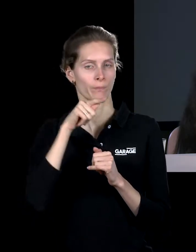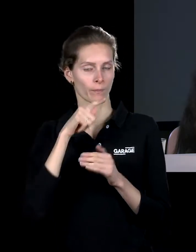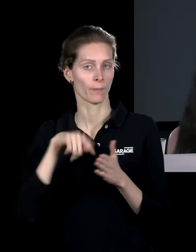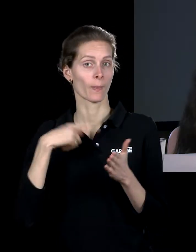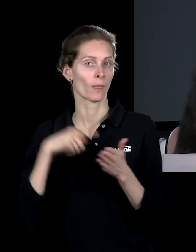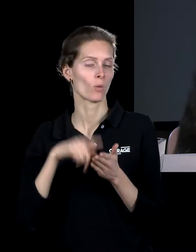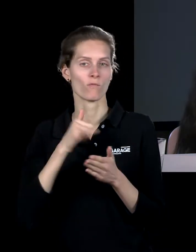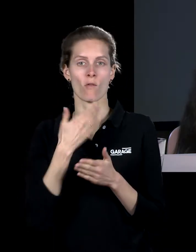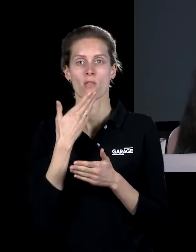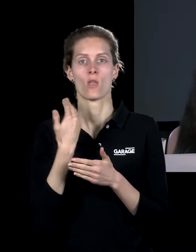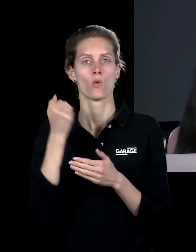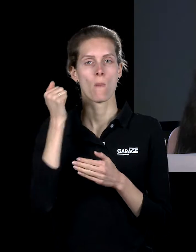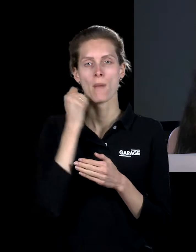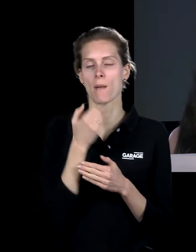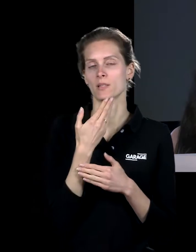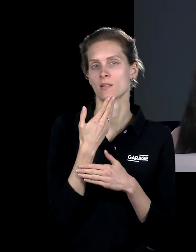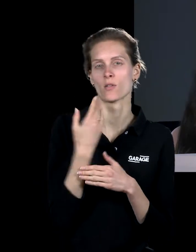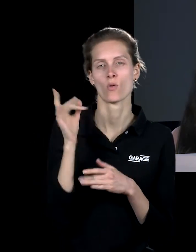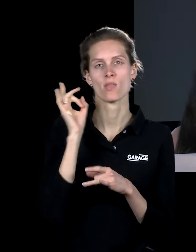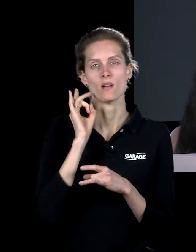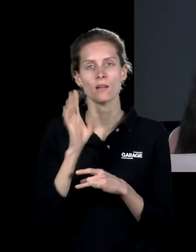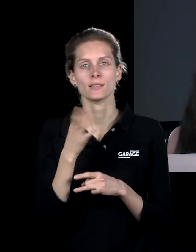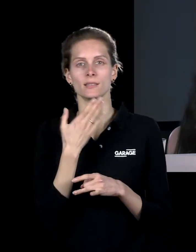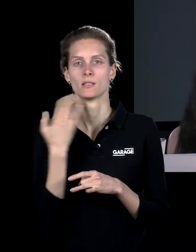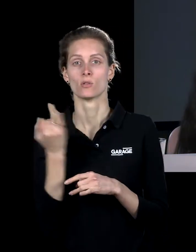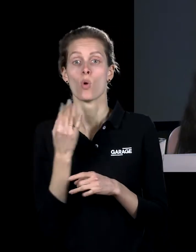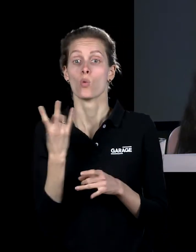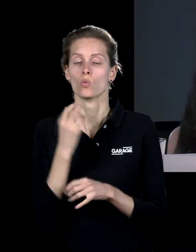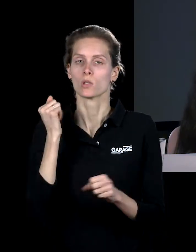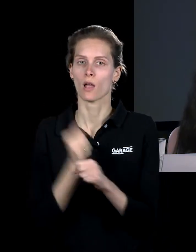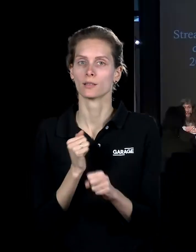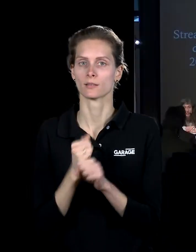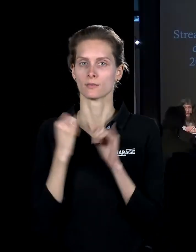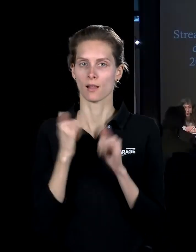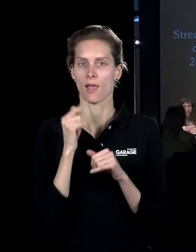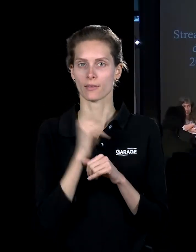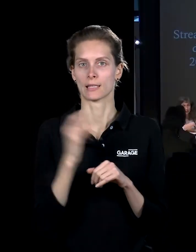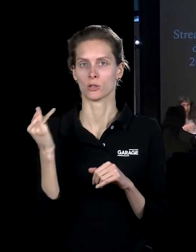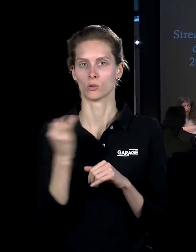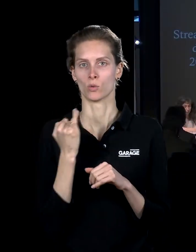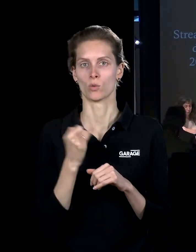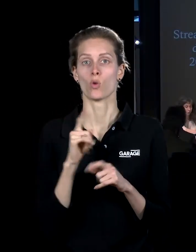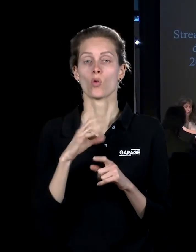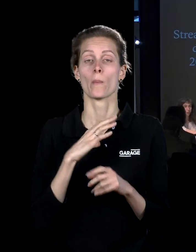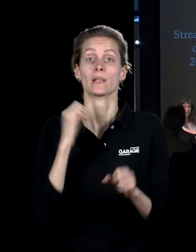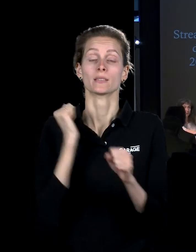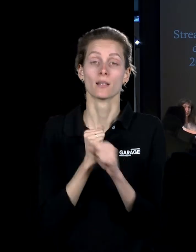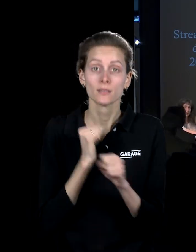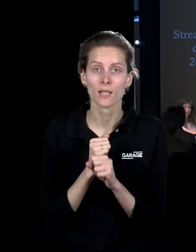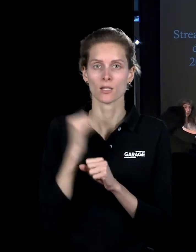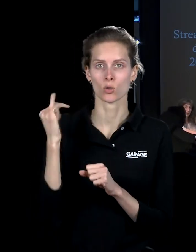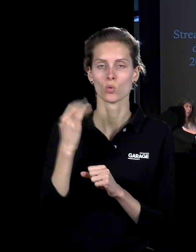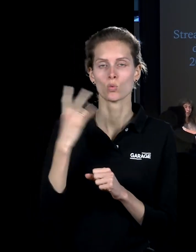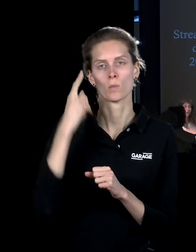которого нет памяти, которого нет обычаев, которых нет истории, эту историю нужно создать. И для того, чтобы создать эту историю, нужно придумать